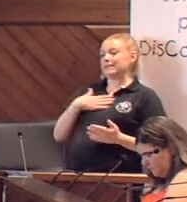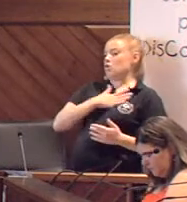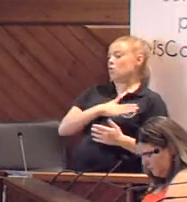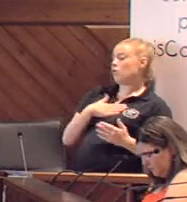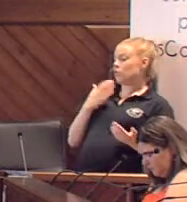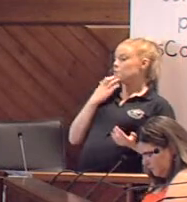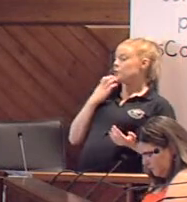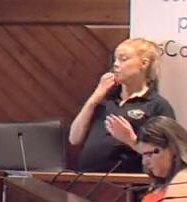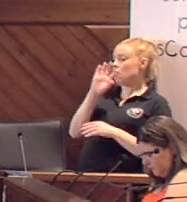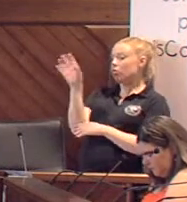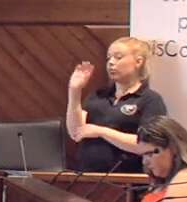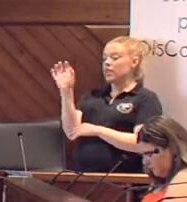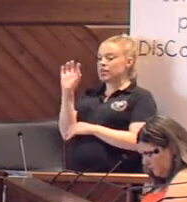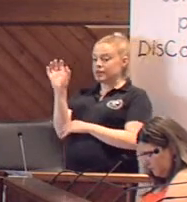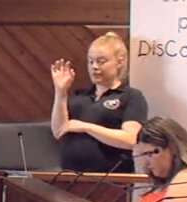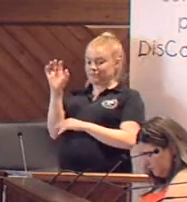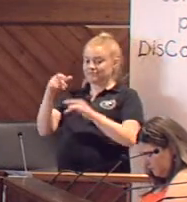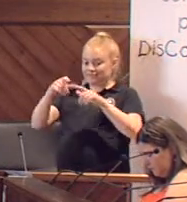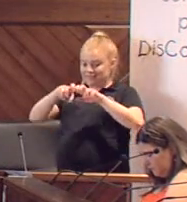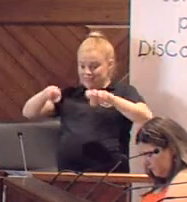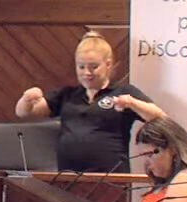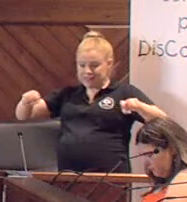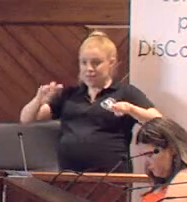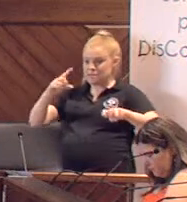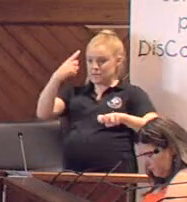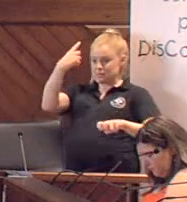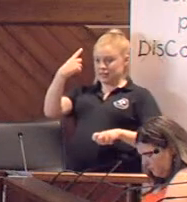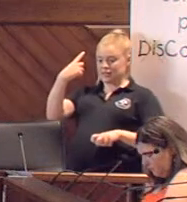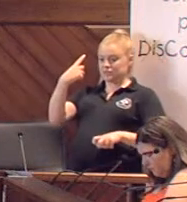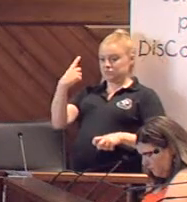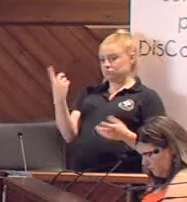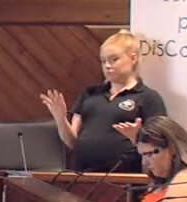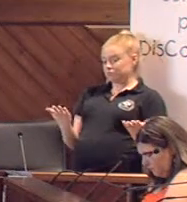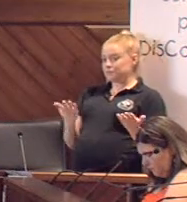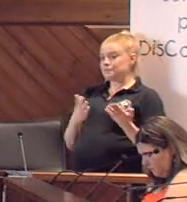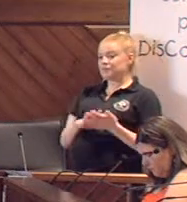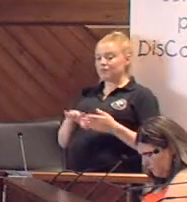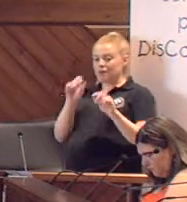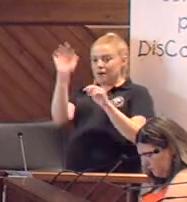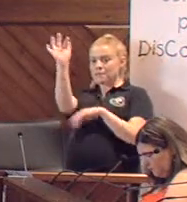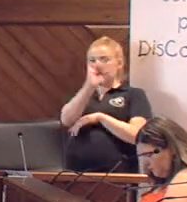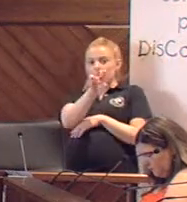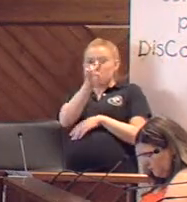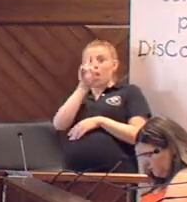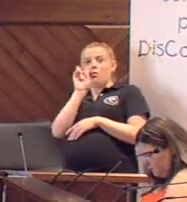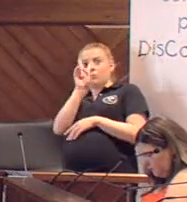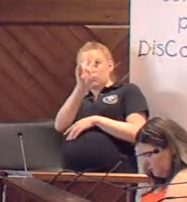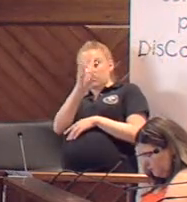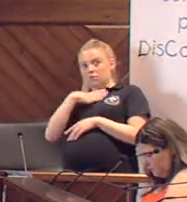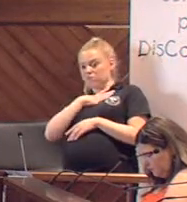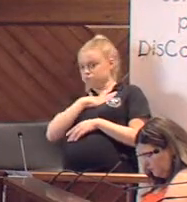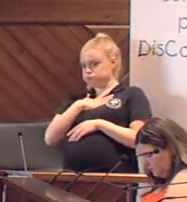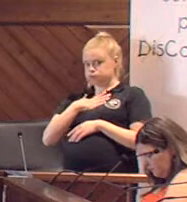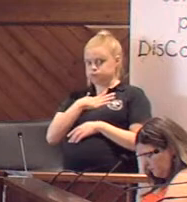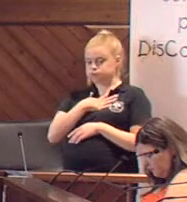como por ejemplo en el cine, en la fila reservada para nosotros es la primera. Con lo cual, tenemos que ver la película en una postura bastante